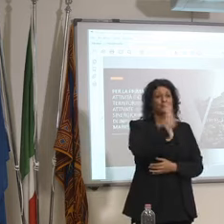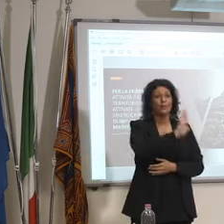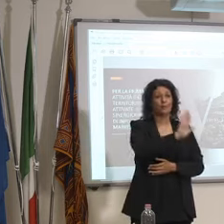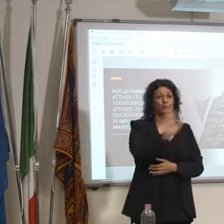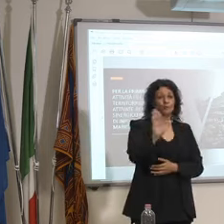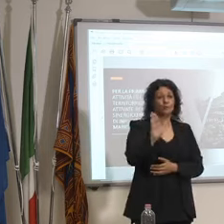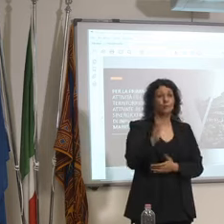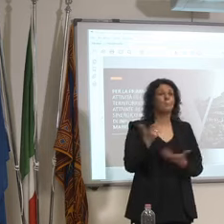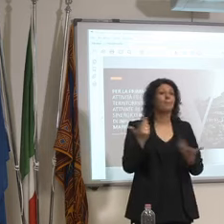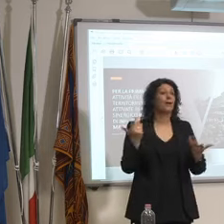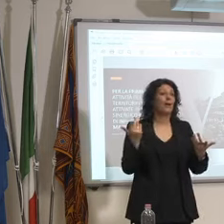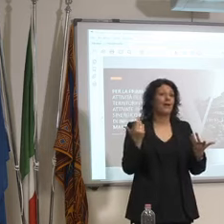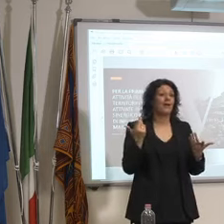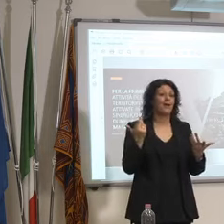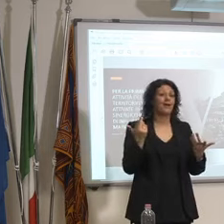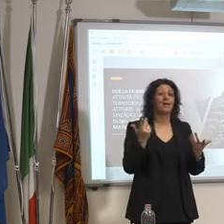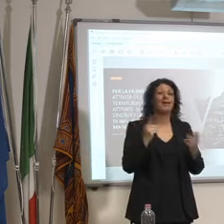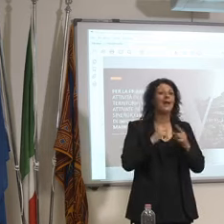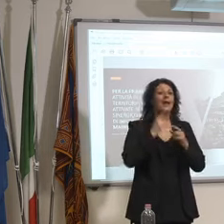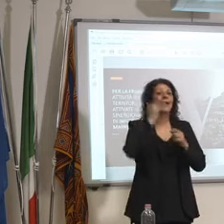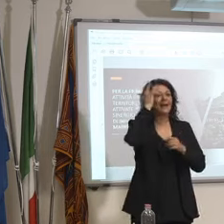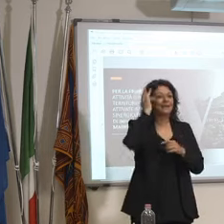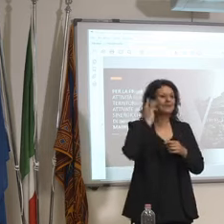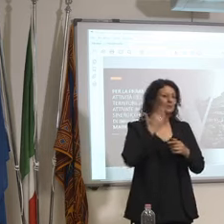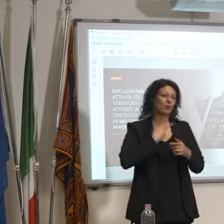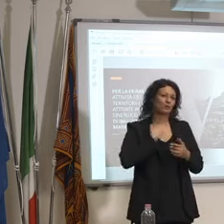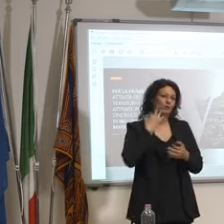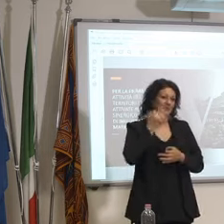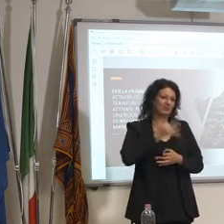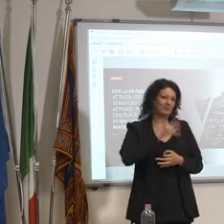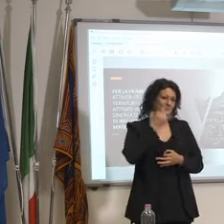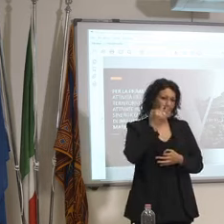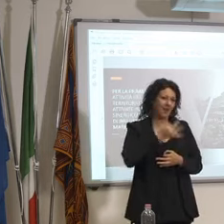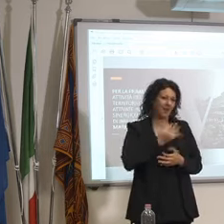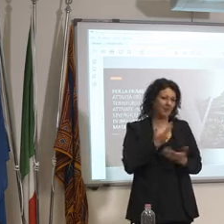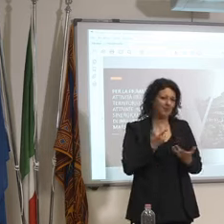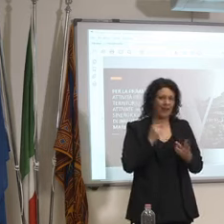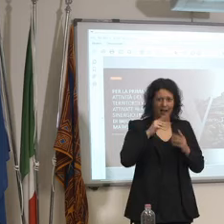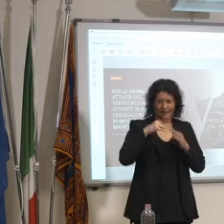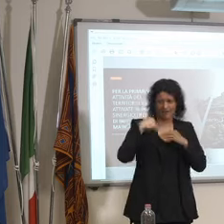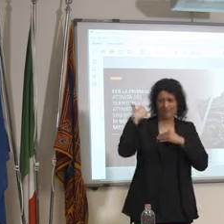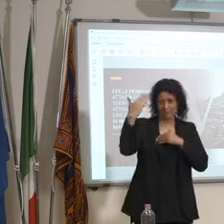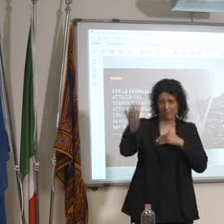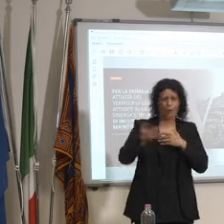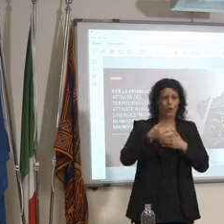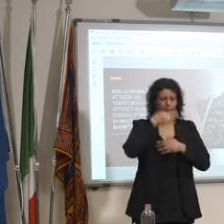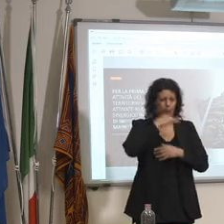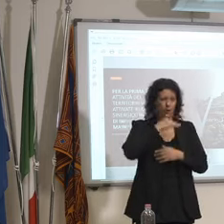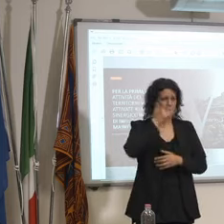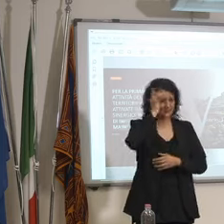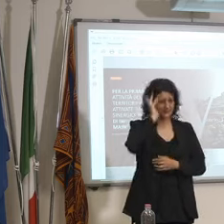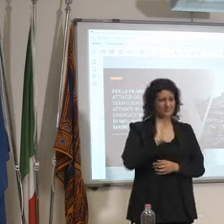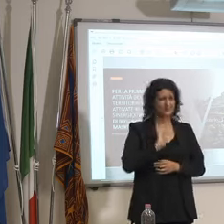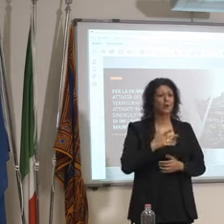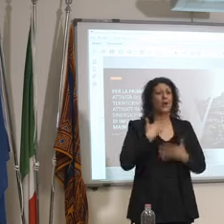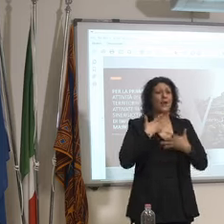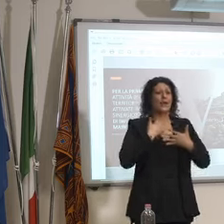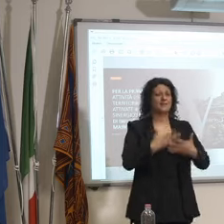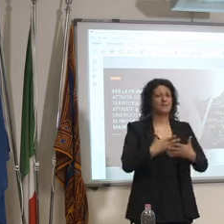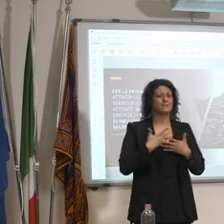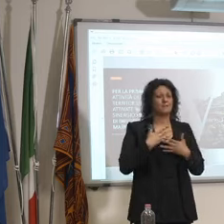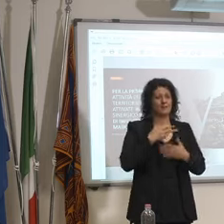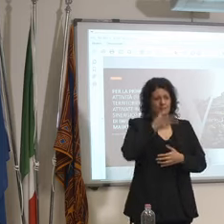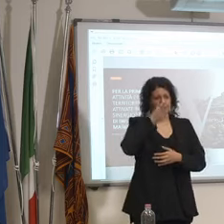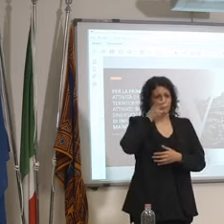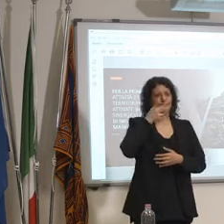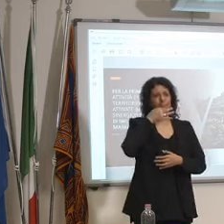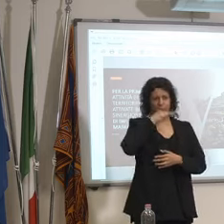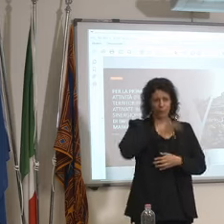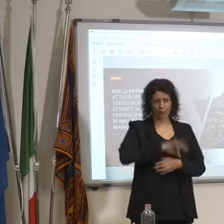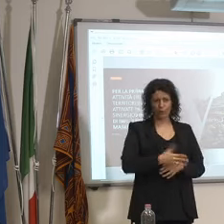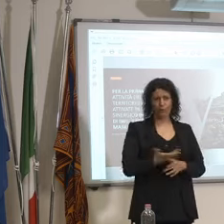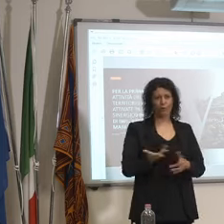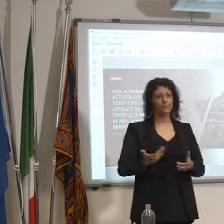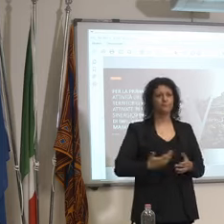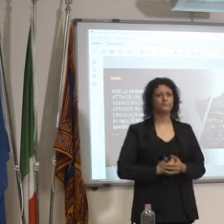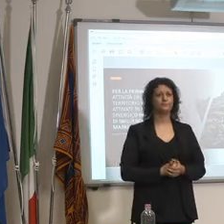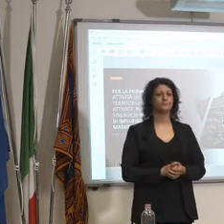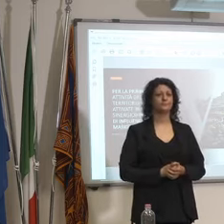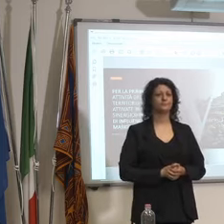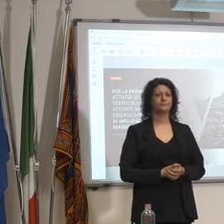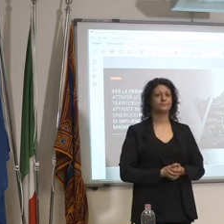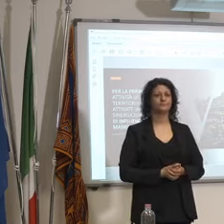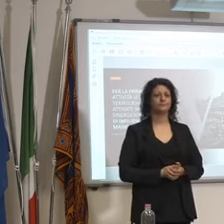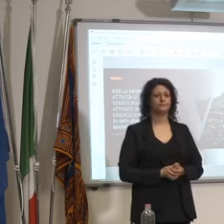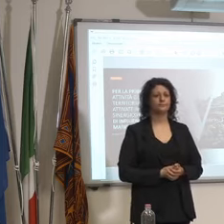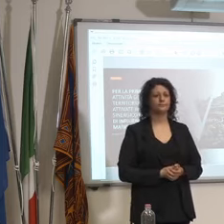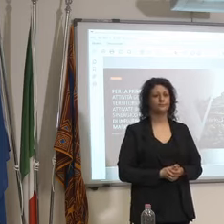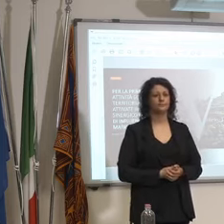rischiano anche respirare si rischia se ti prendi una boccata di aria che non è buona rischia anche proprio quello nuovo temaglio poi mi